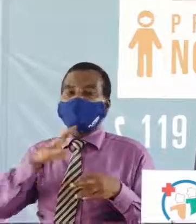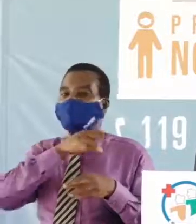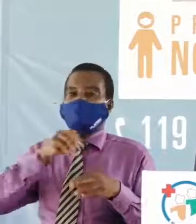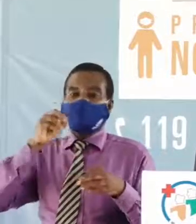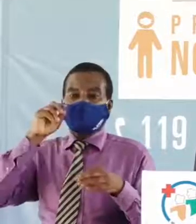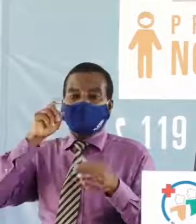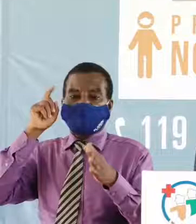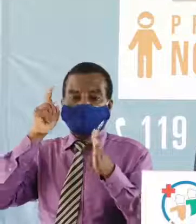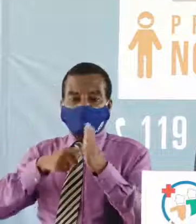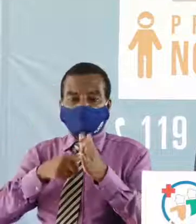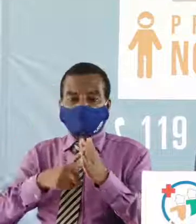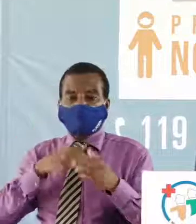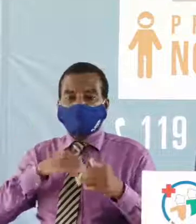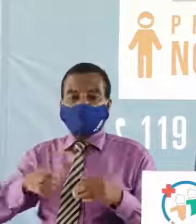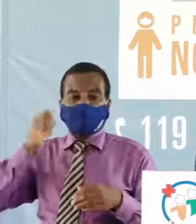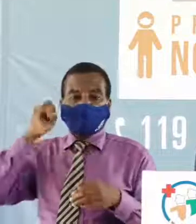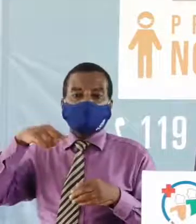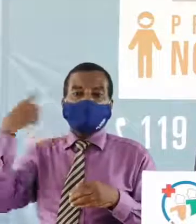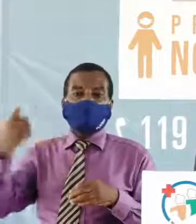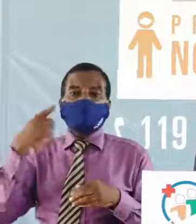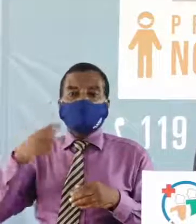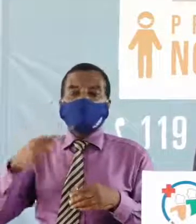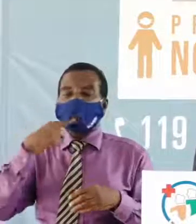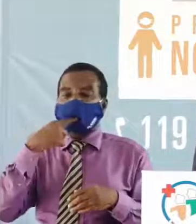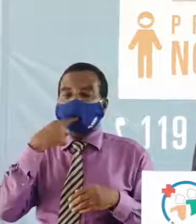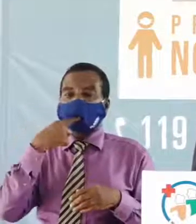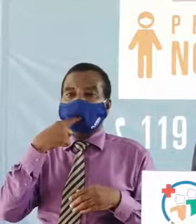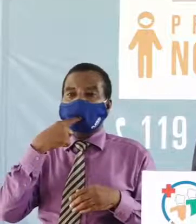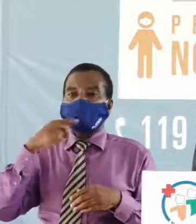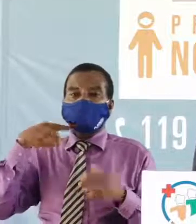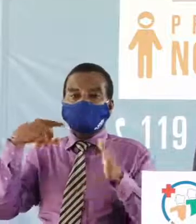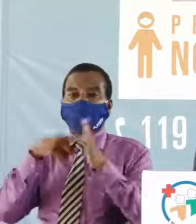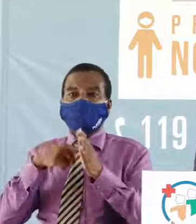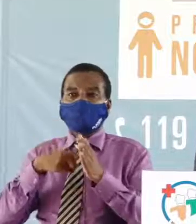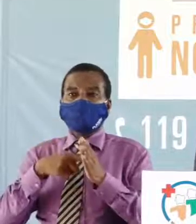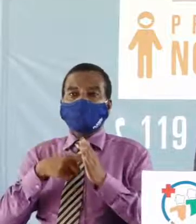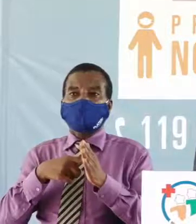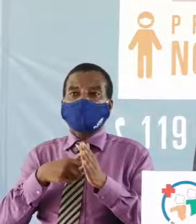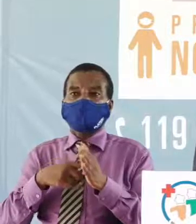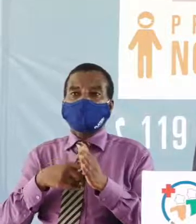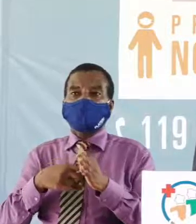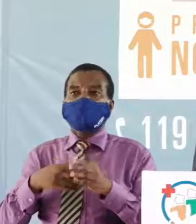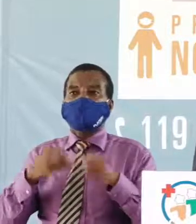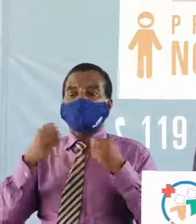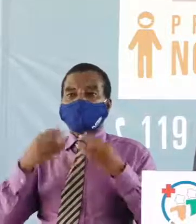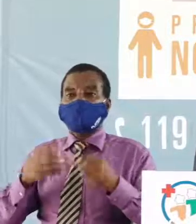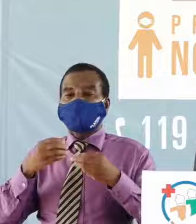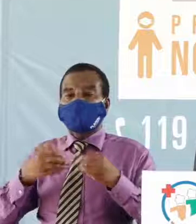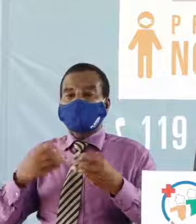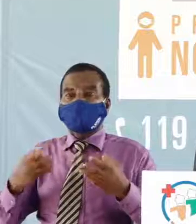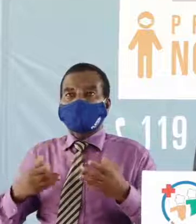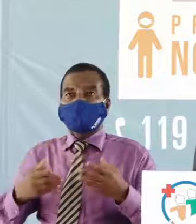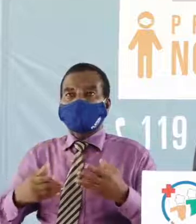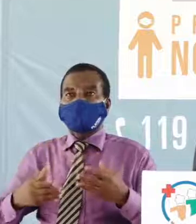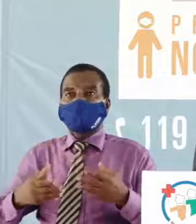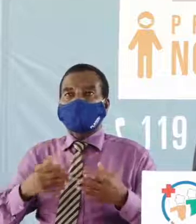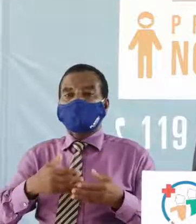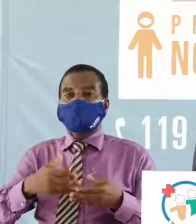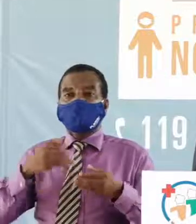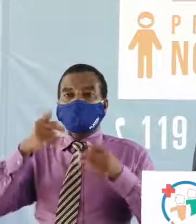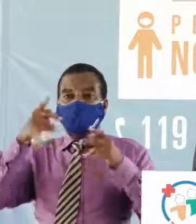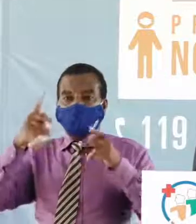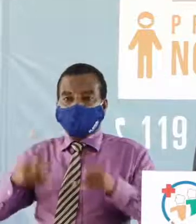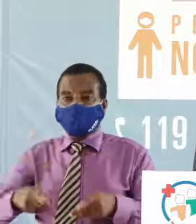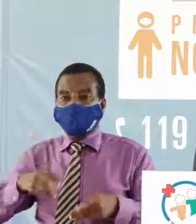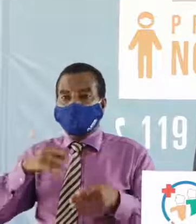constat a été toujours amer je note la chuchage et le fait que la majorité des